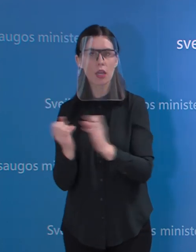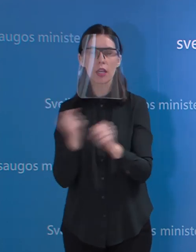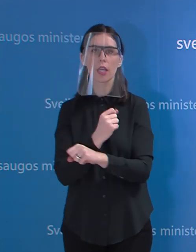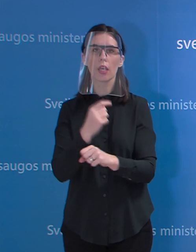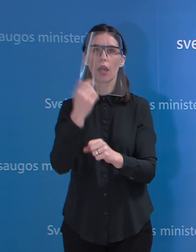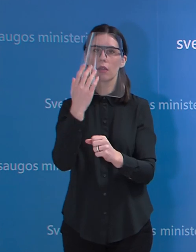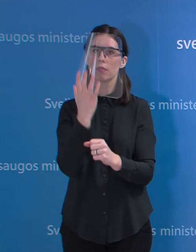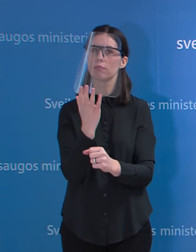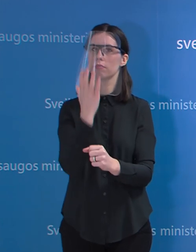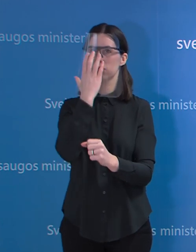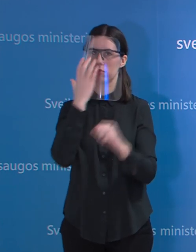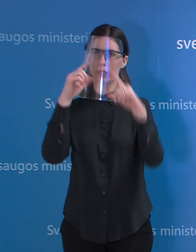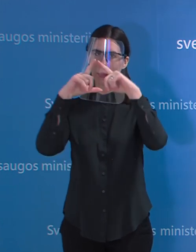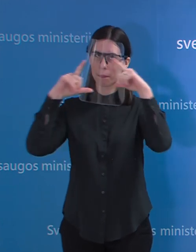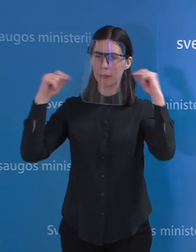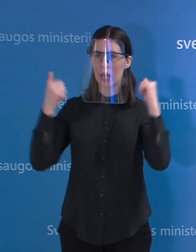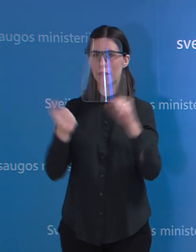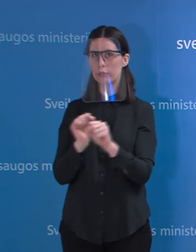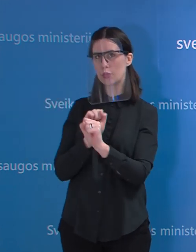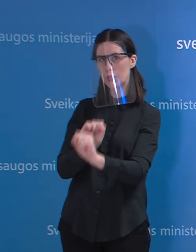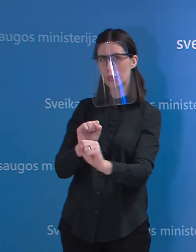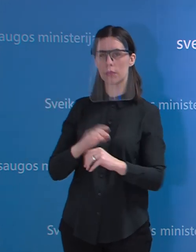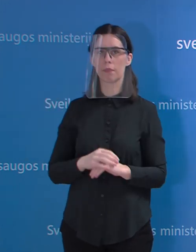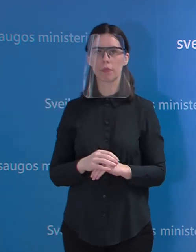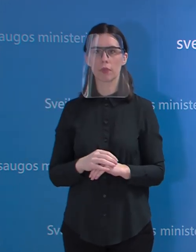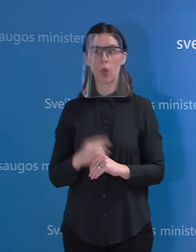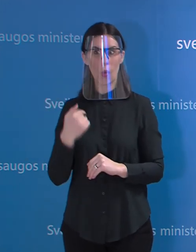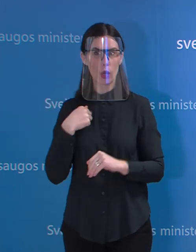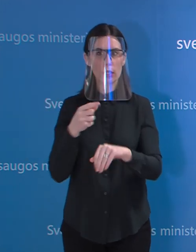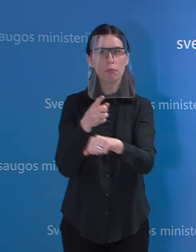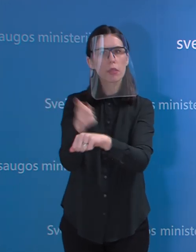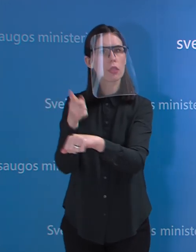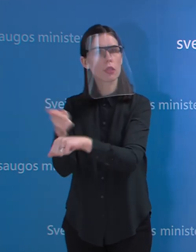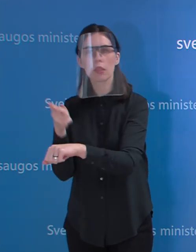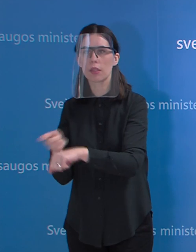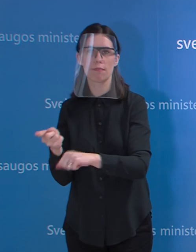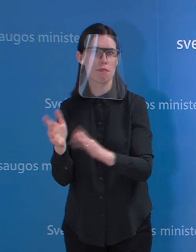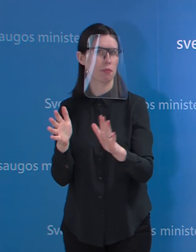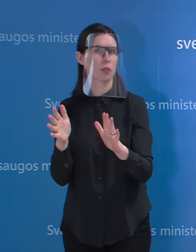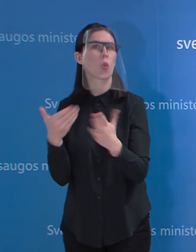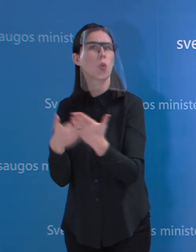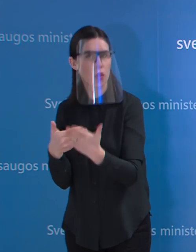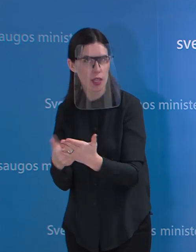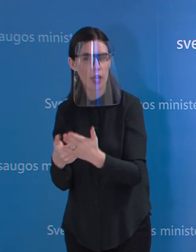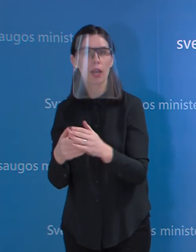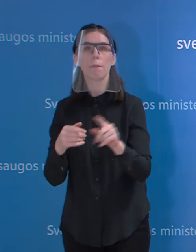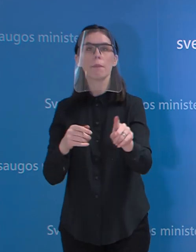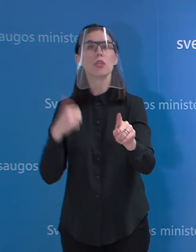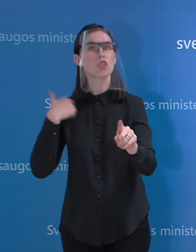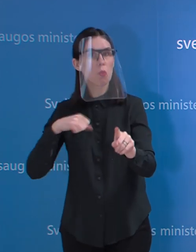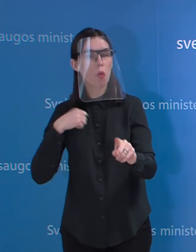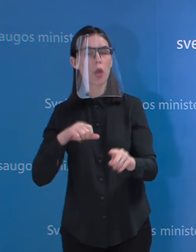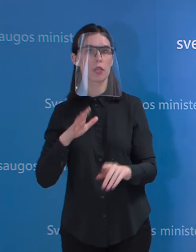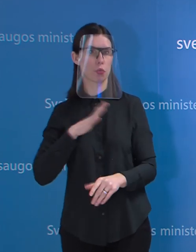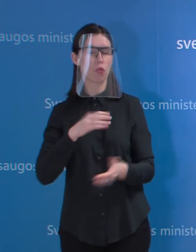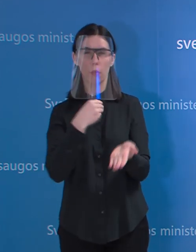burną ir buvo išleista. O kritika buvo pirmiausia dėl to, kad žmonės tiesiog jas supirko, išpirko ir nenaudoja netgi